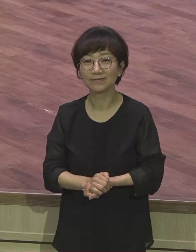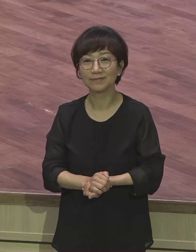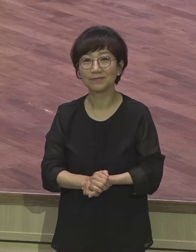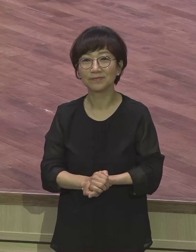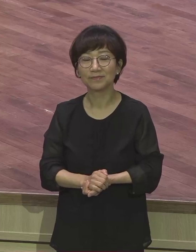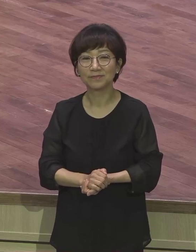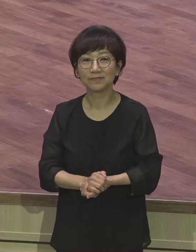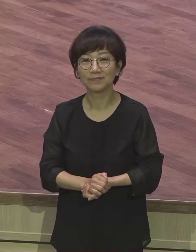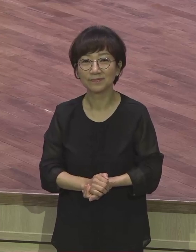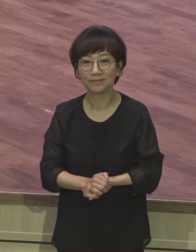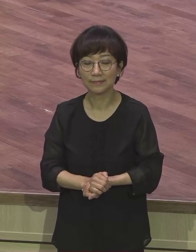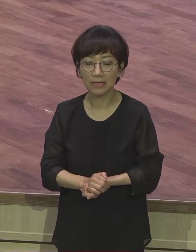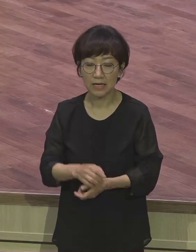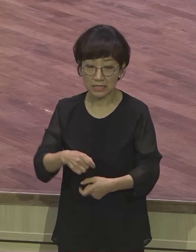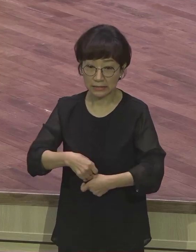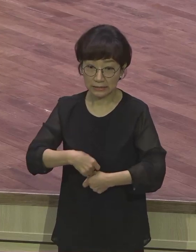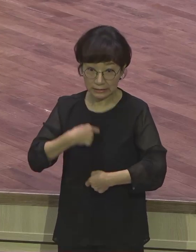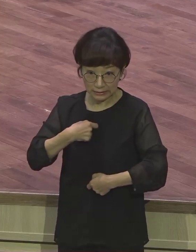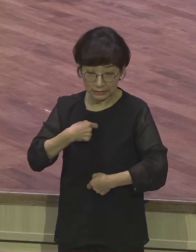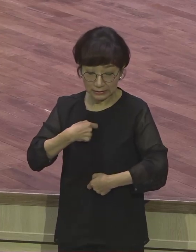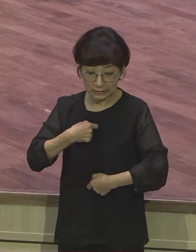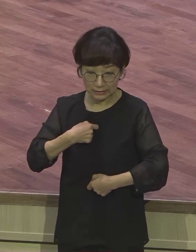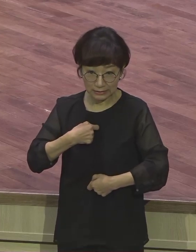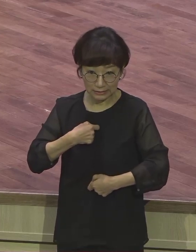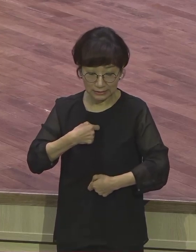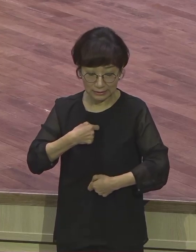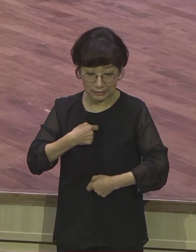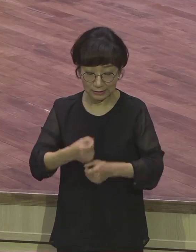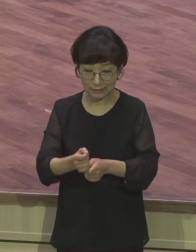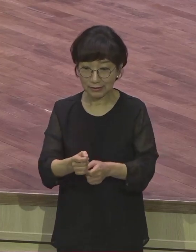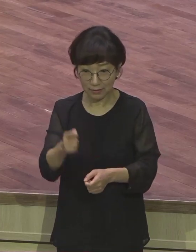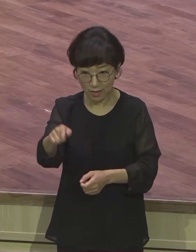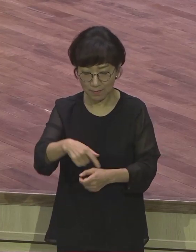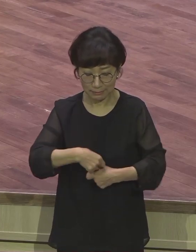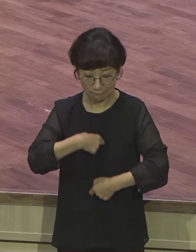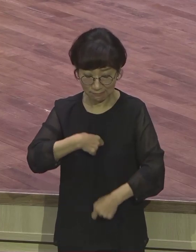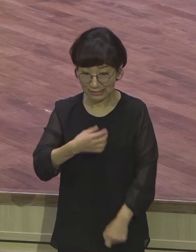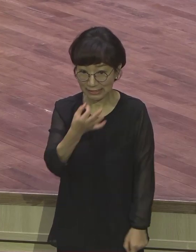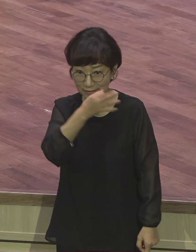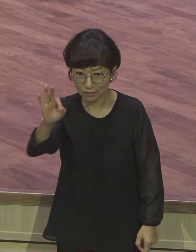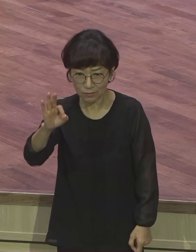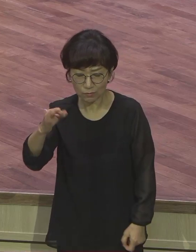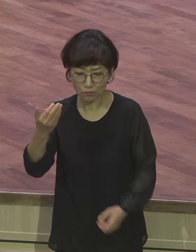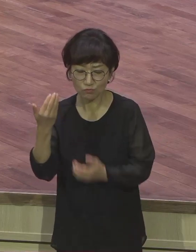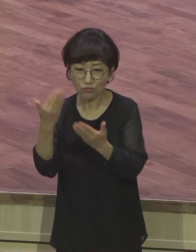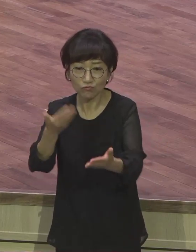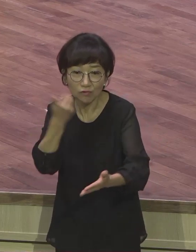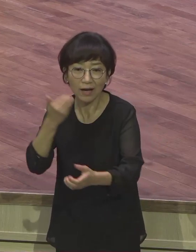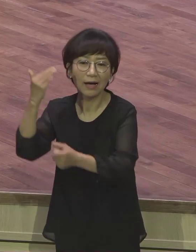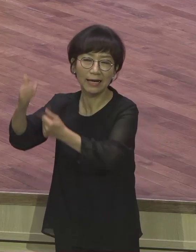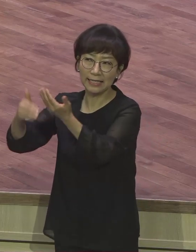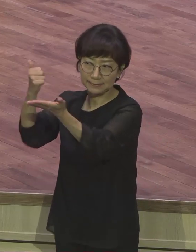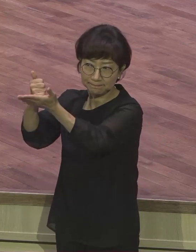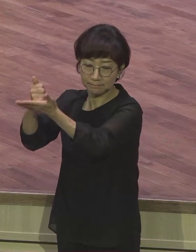어렵다 하신 분 하나님이라고 하는 하나님이란 사실을 여러분은 아시고 그 어떤 거 봐도 다